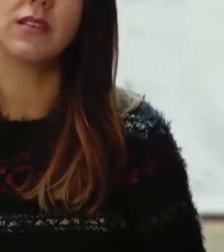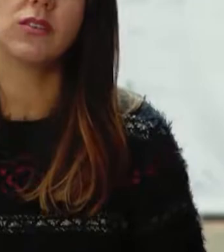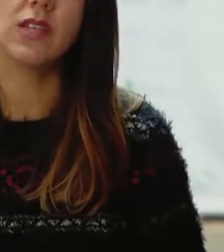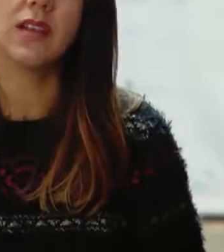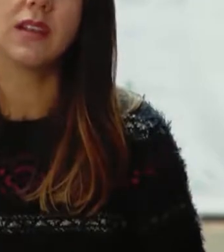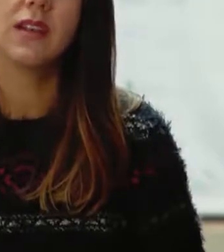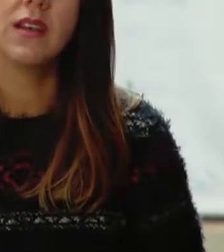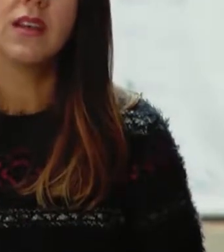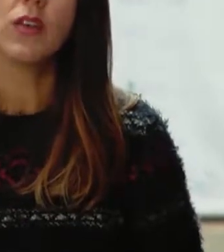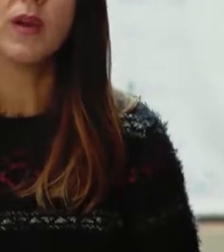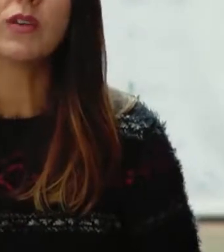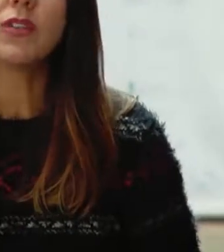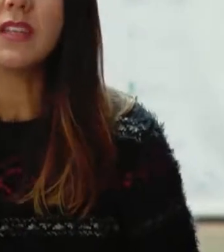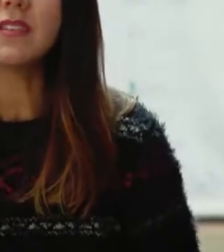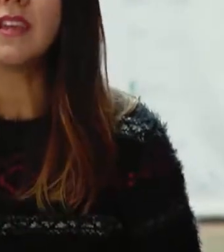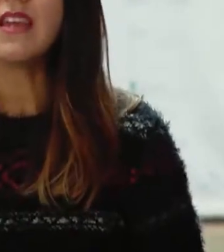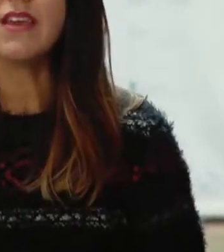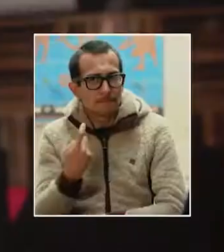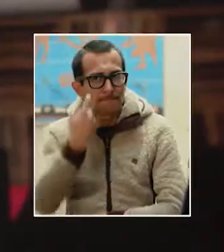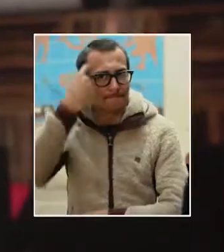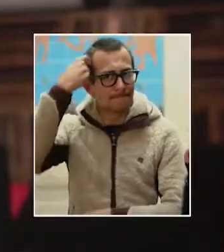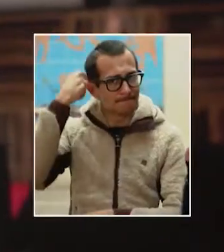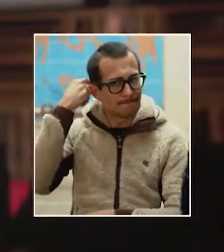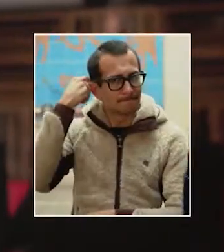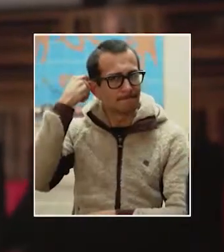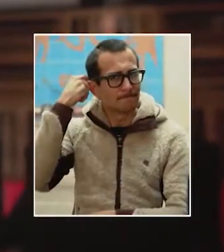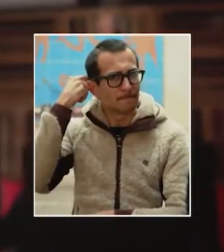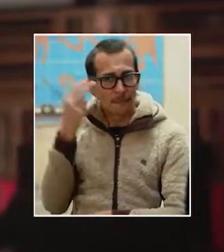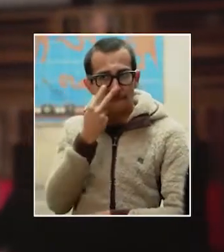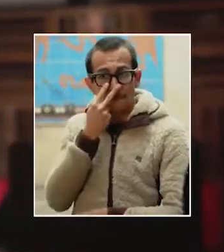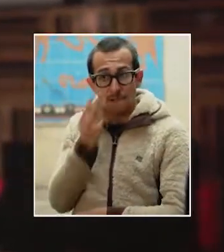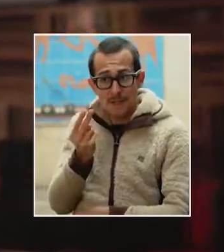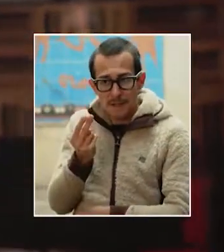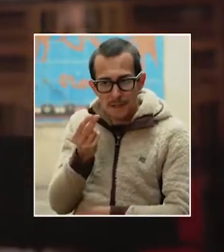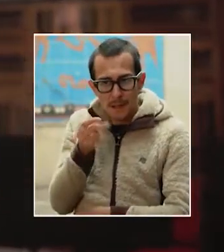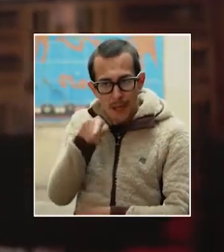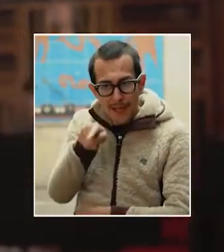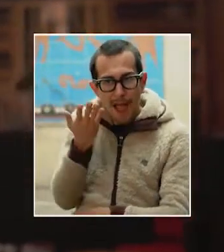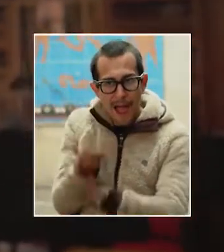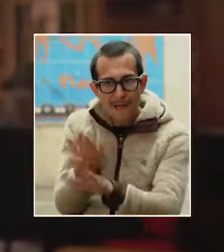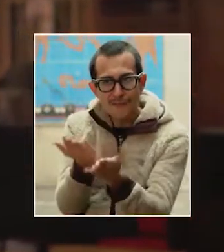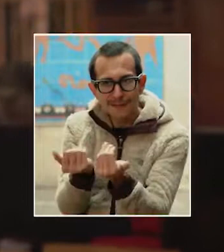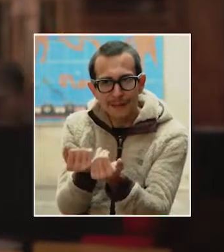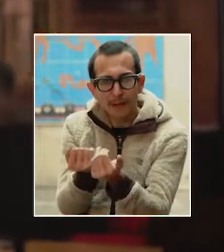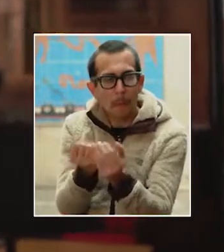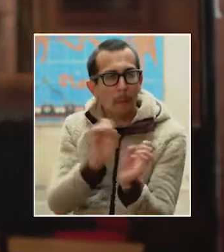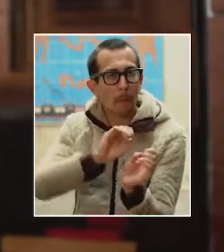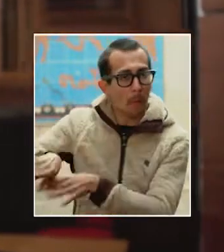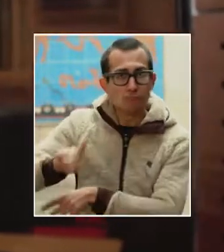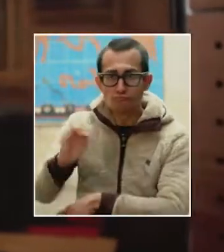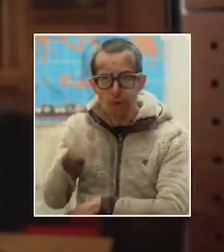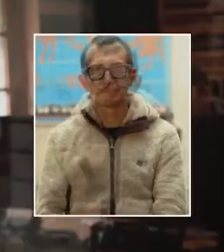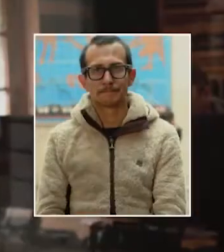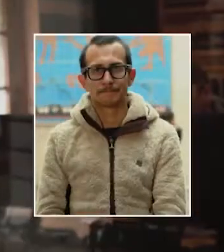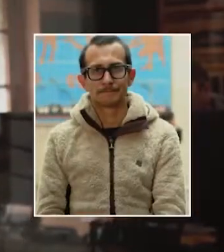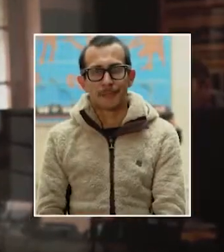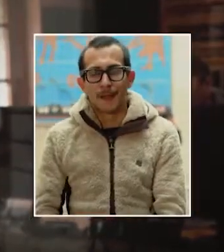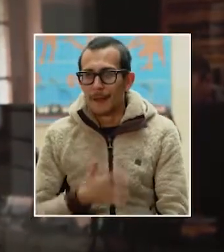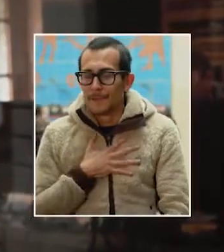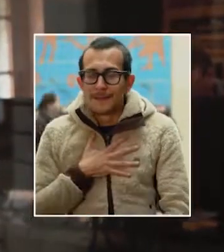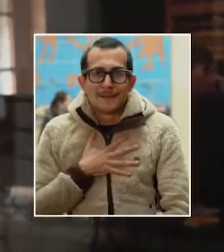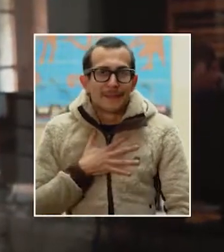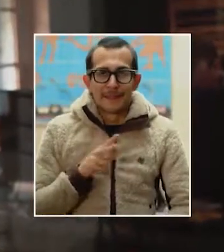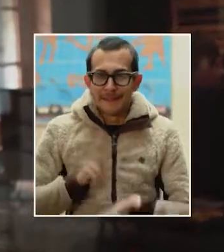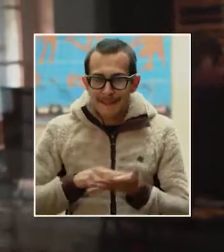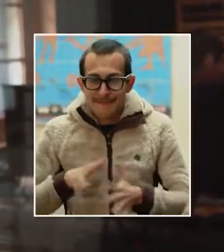discapacidad sensorial. Tomé conciencia y vi la necesidad y no la dejé pasar. A mí lo